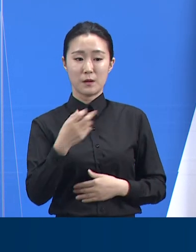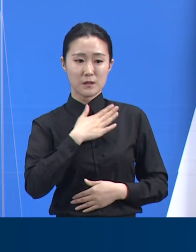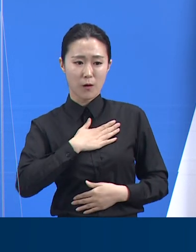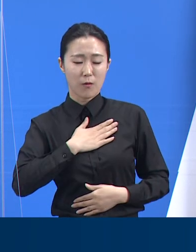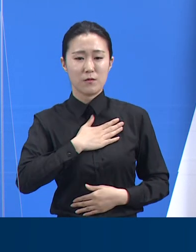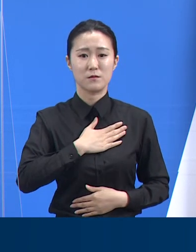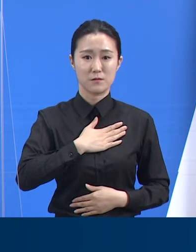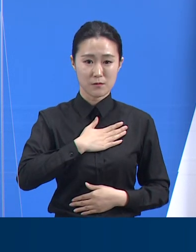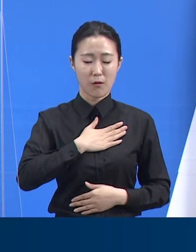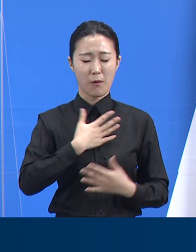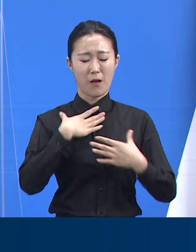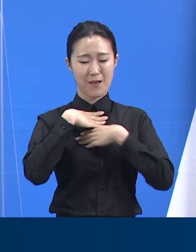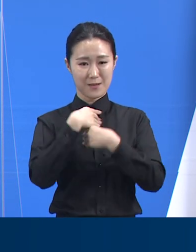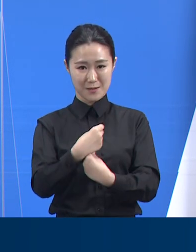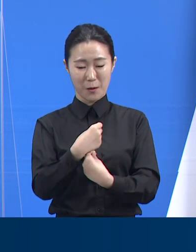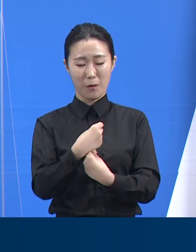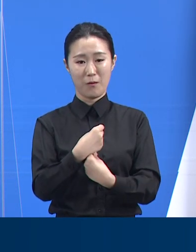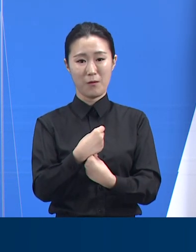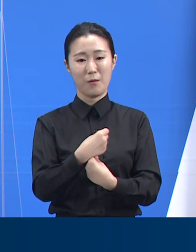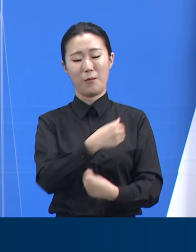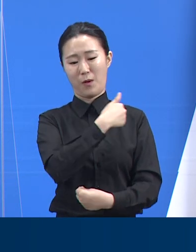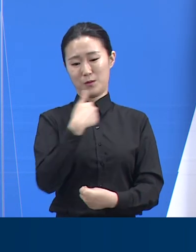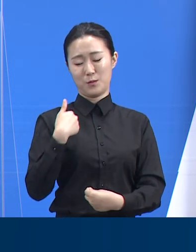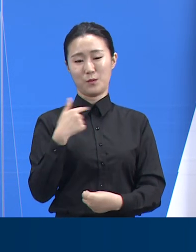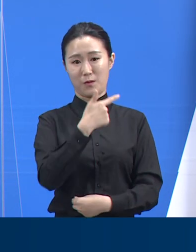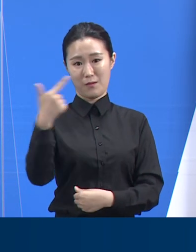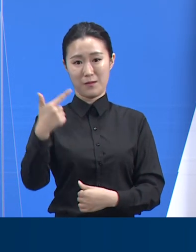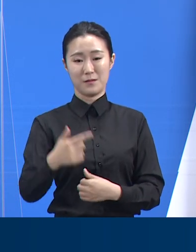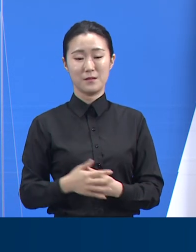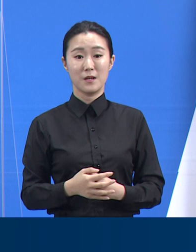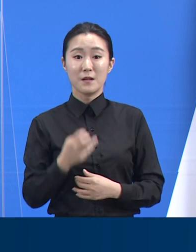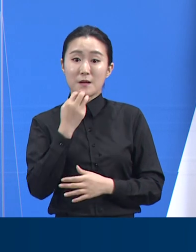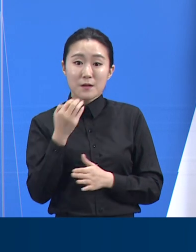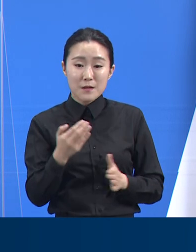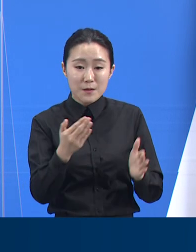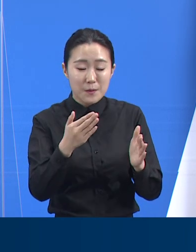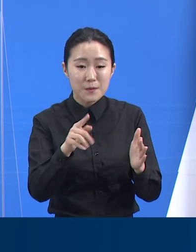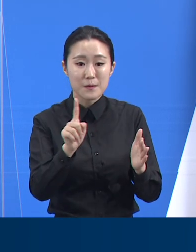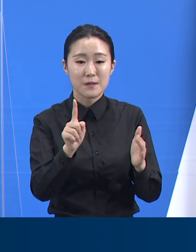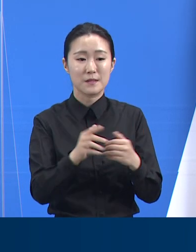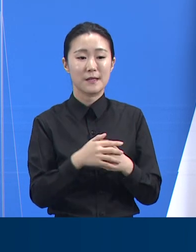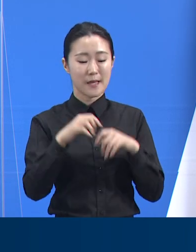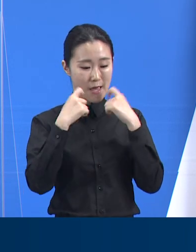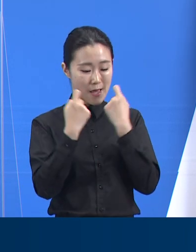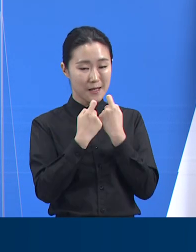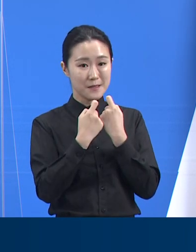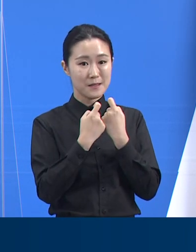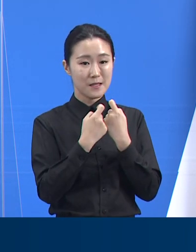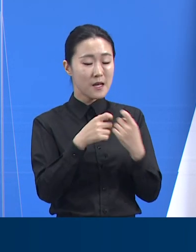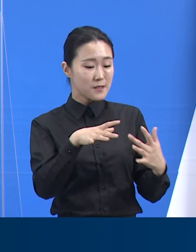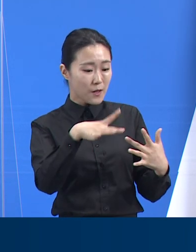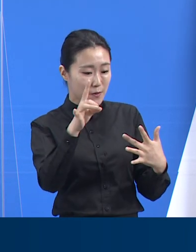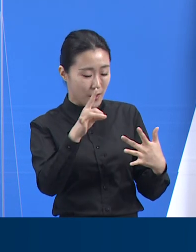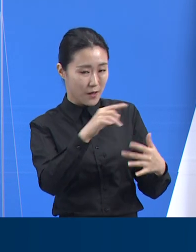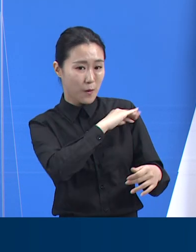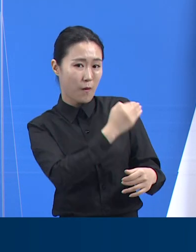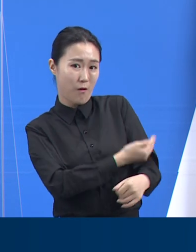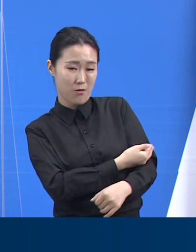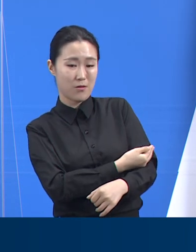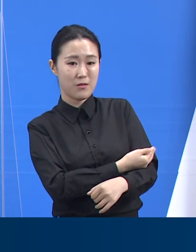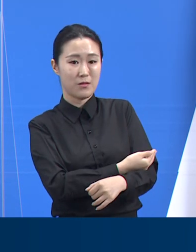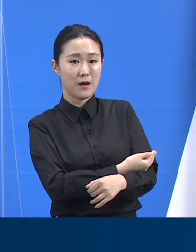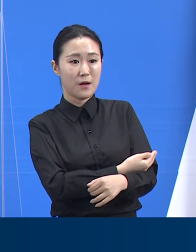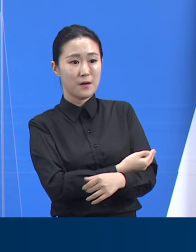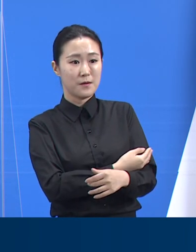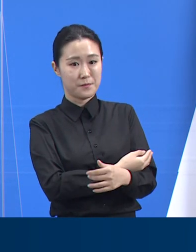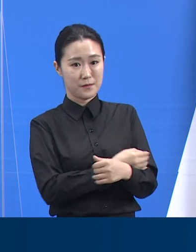안정에 대한 만족도가 높게 나타났습니다. 경기도는 앞으로도 환자의 선택권을 존중하여 자가치료 프로그램이 내실 있게 운영되도록